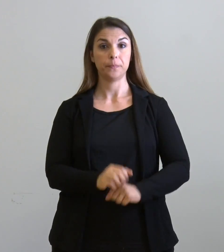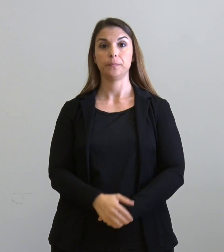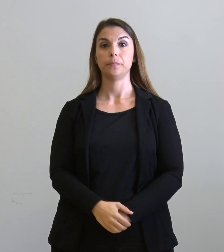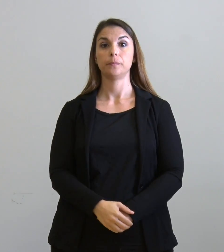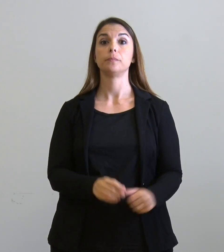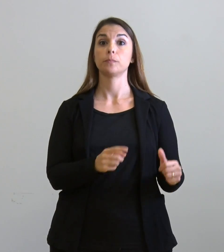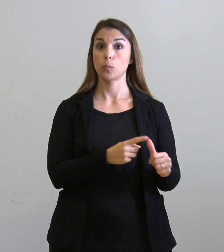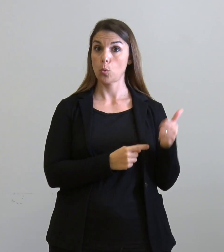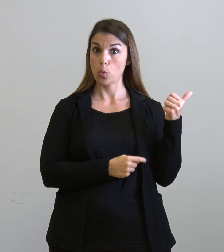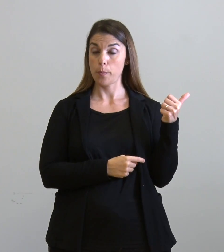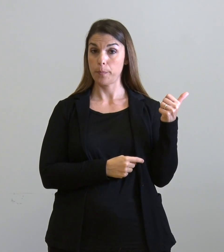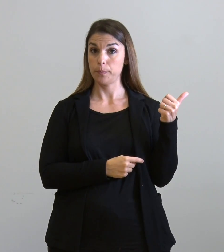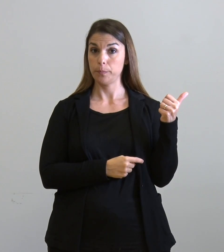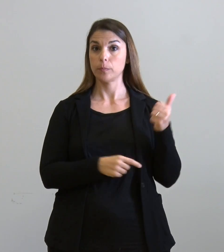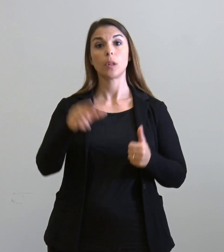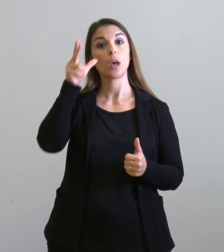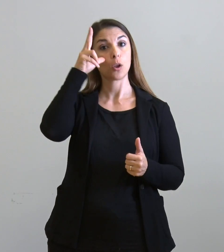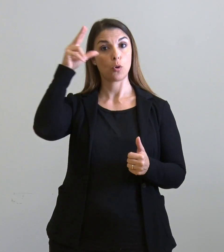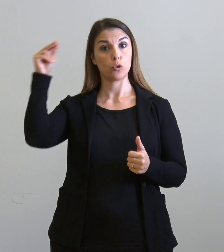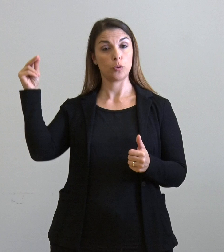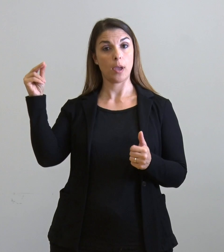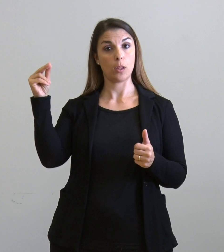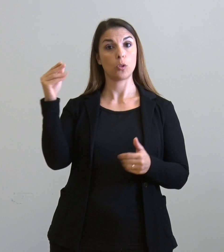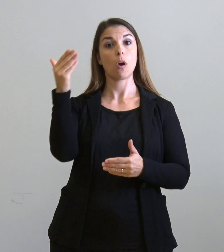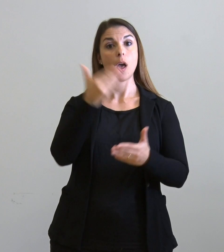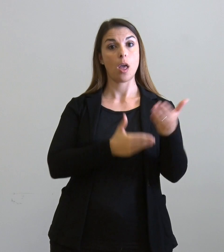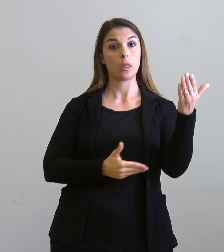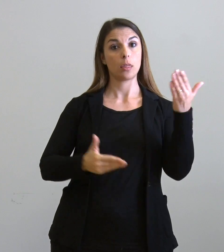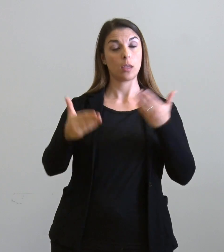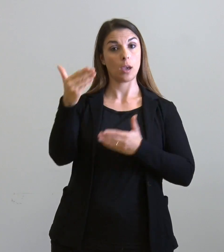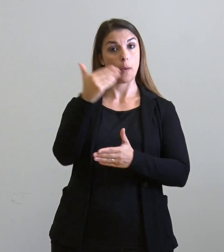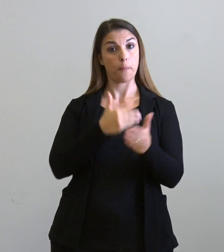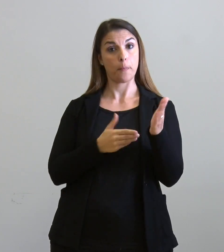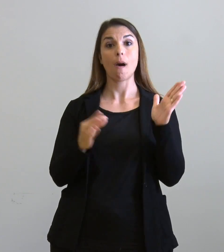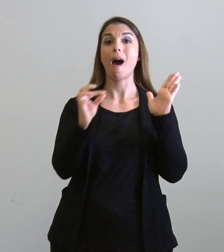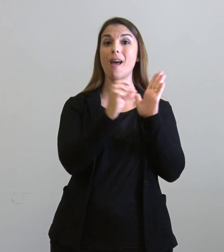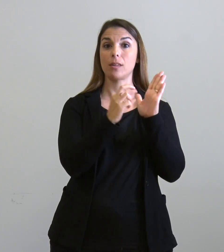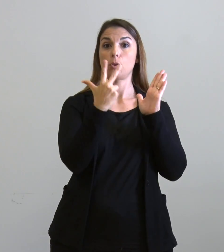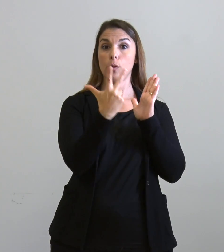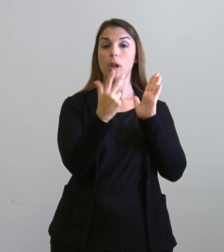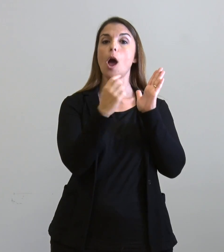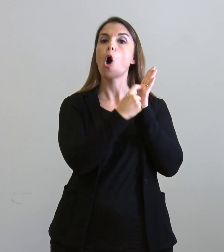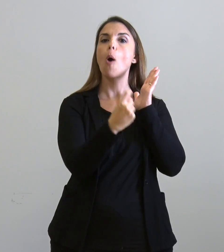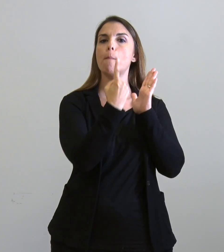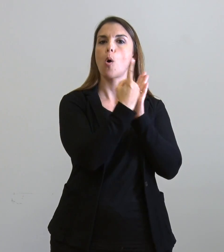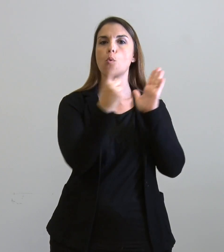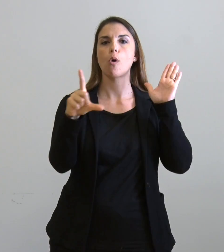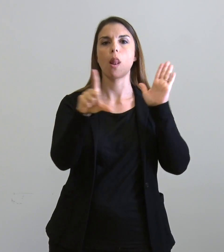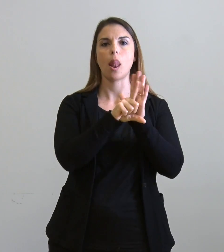1. Riconoscimento di handicap ai sensi dell'articolo 3,1 della legge 5